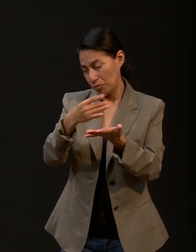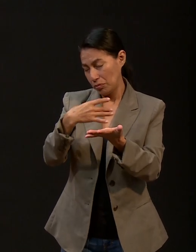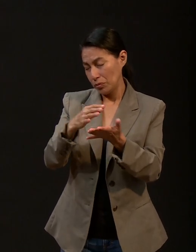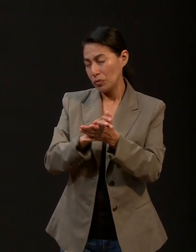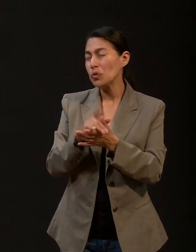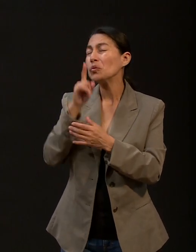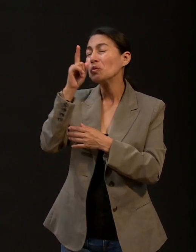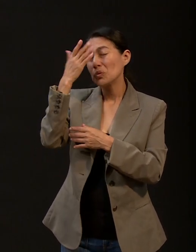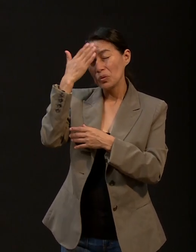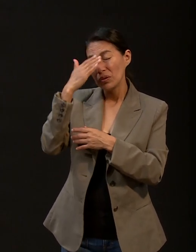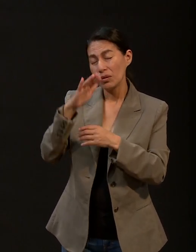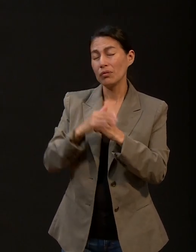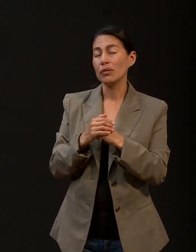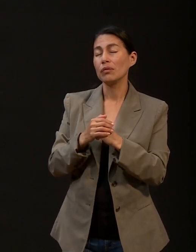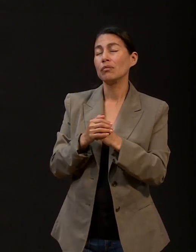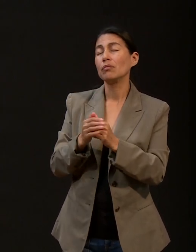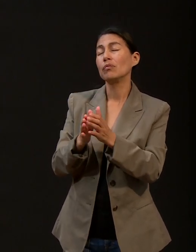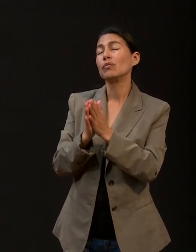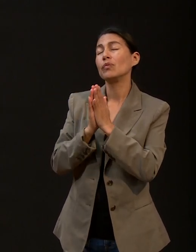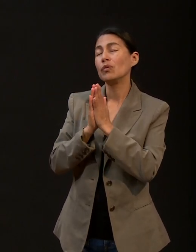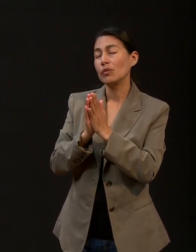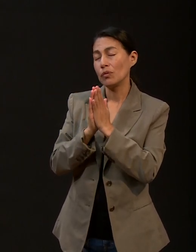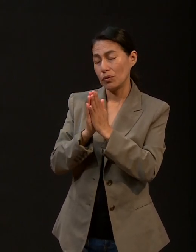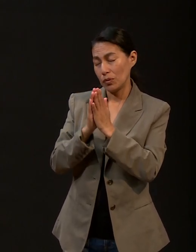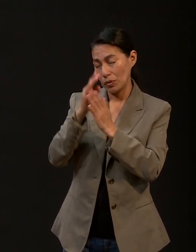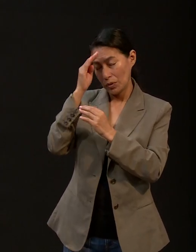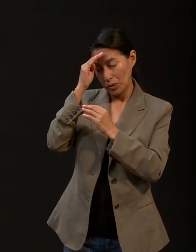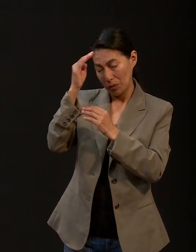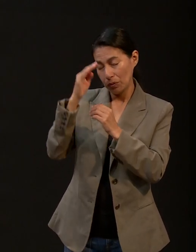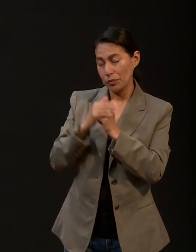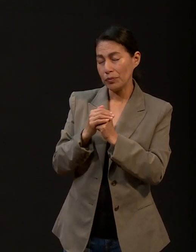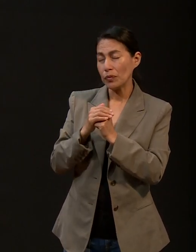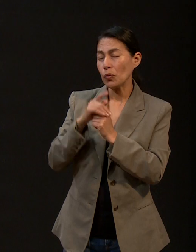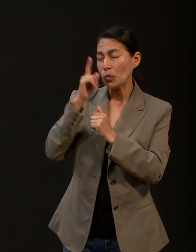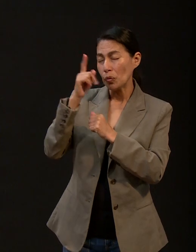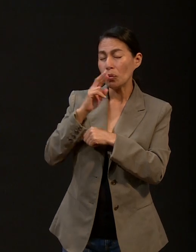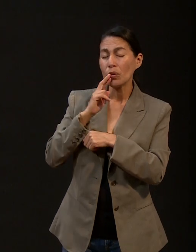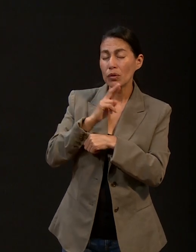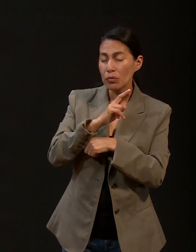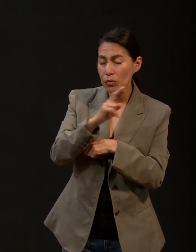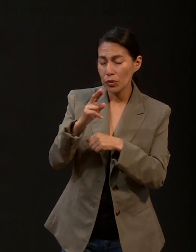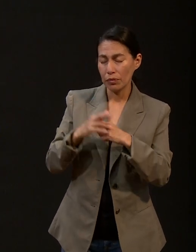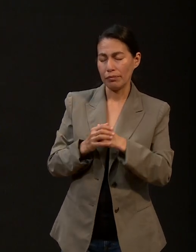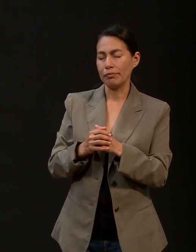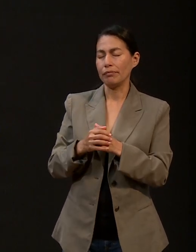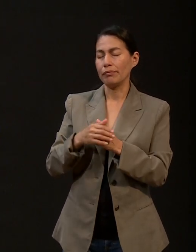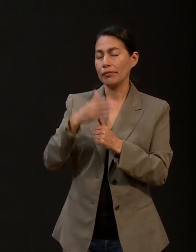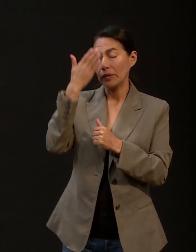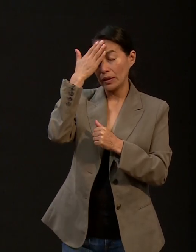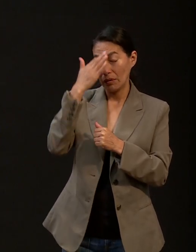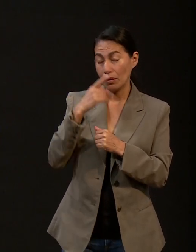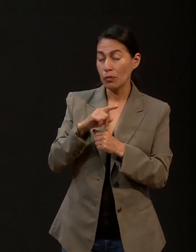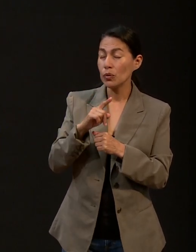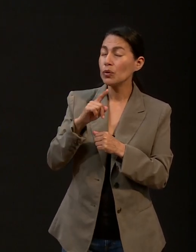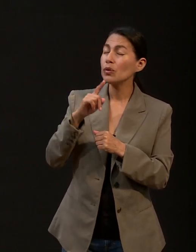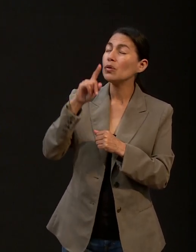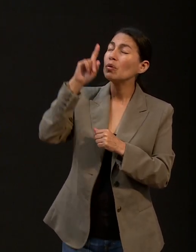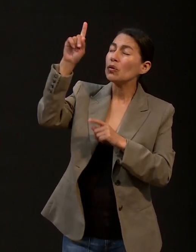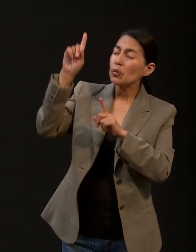están atravesando. Sabemos que tú estás a nuestro lado, que tú eres el que nos sostiene.